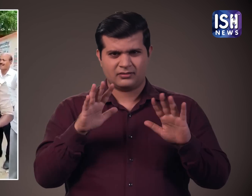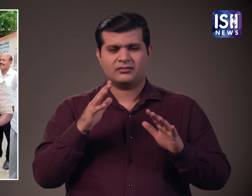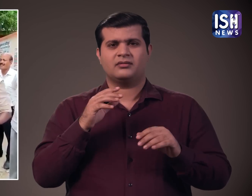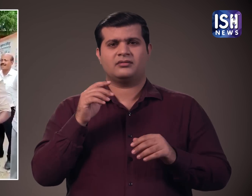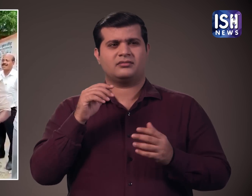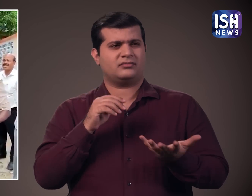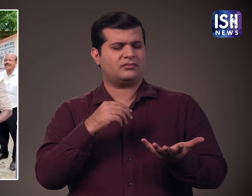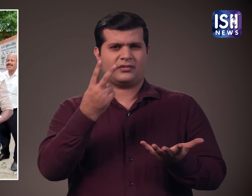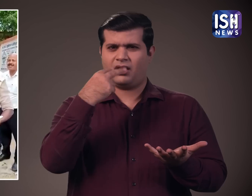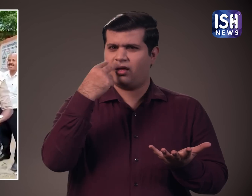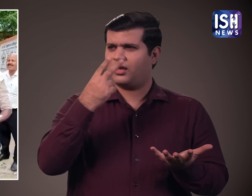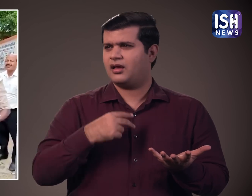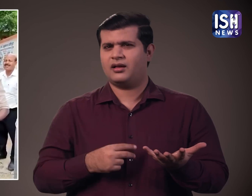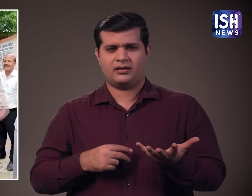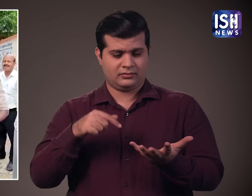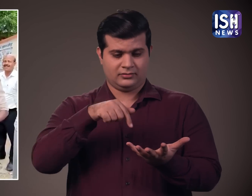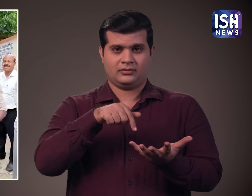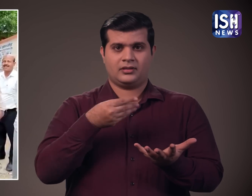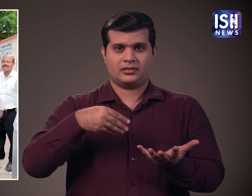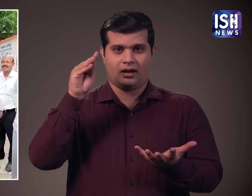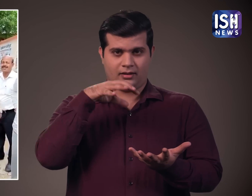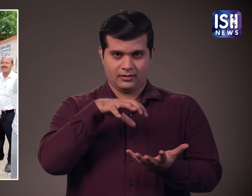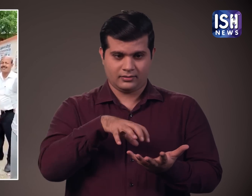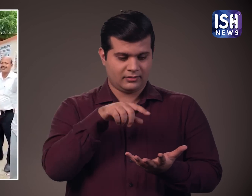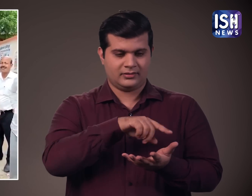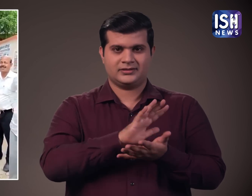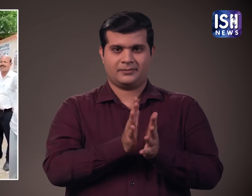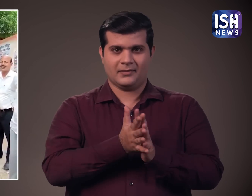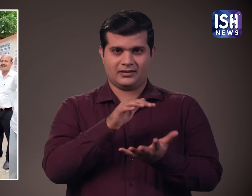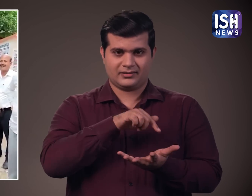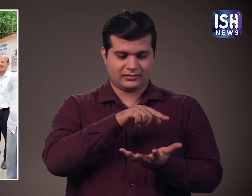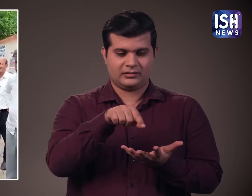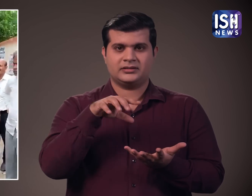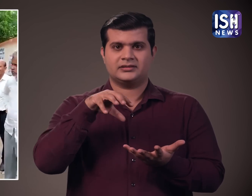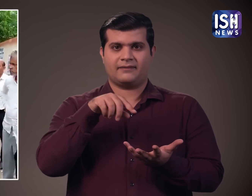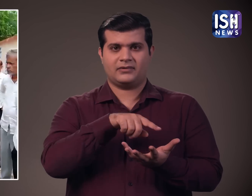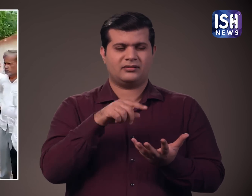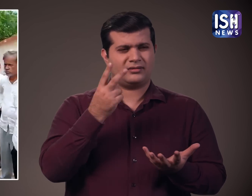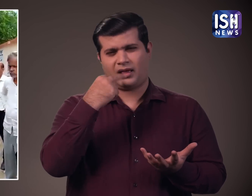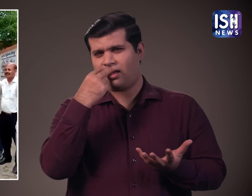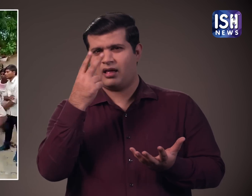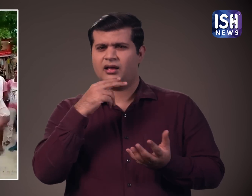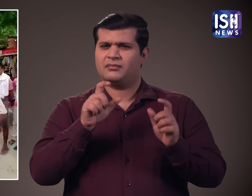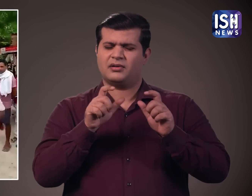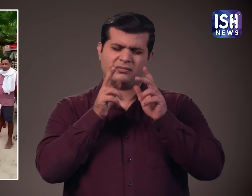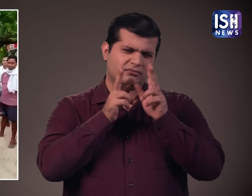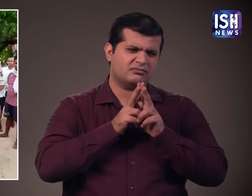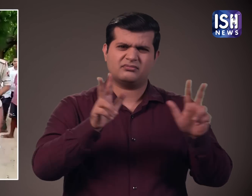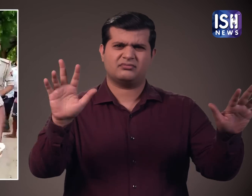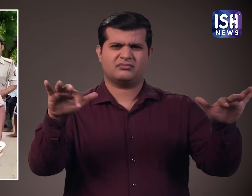जहां उनके हाथ में खाने की थाली है जिसमें दाल, रोटी और चावल शामिल थे वह थाली पकड़ कर रो रहा था वह